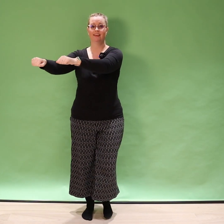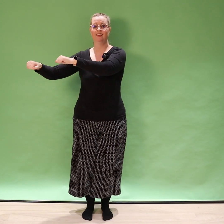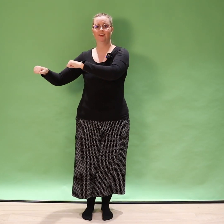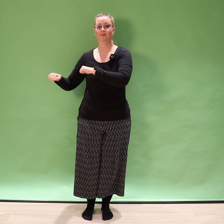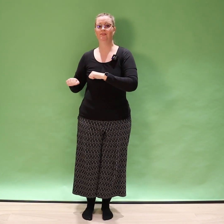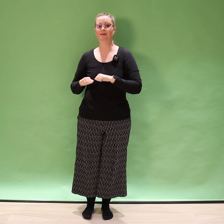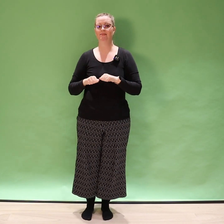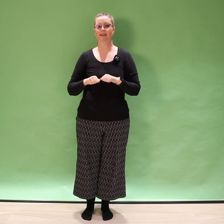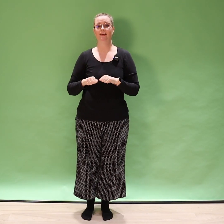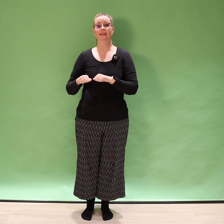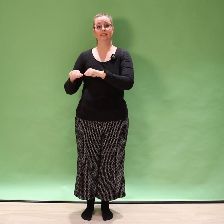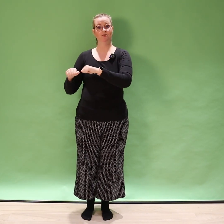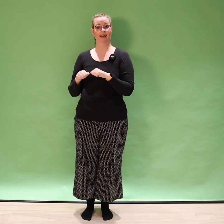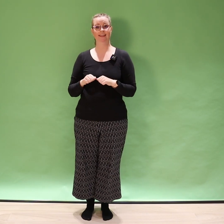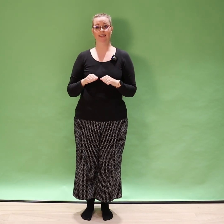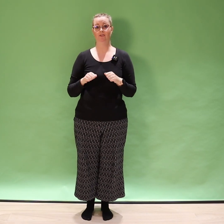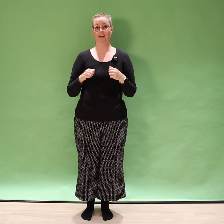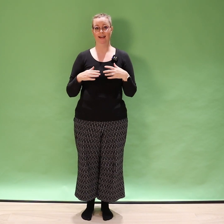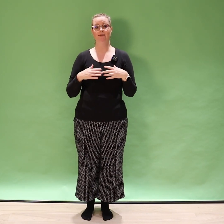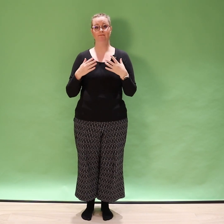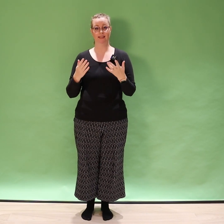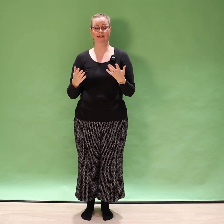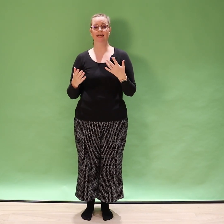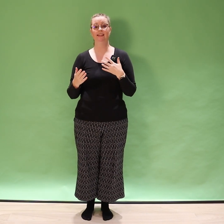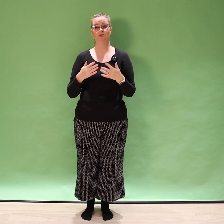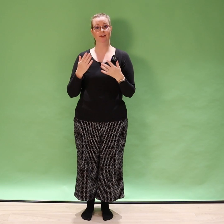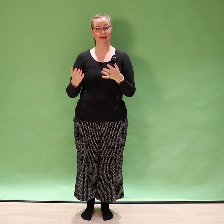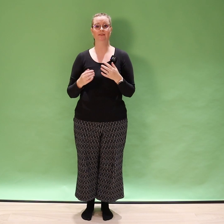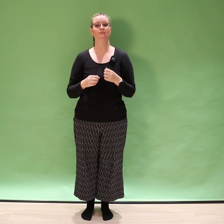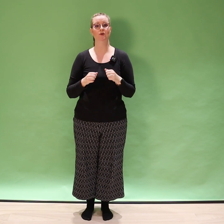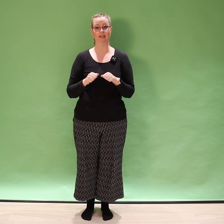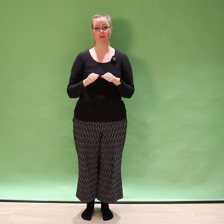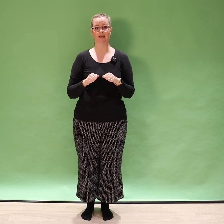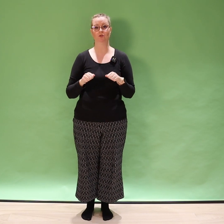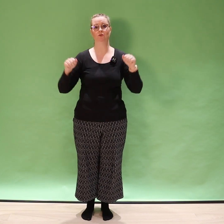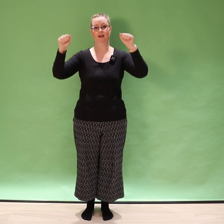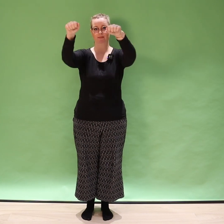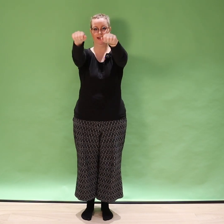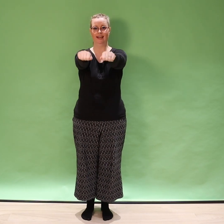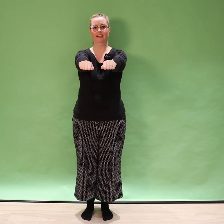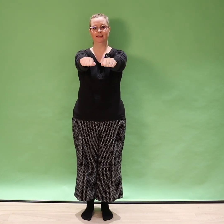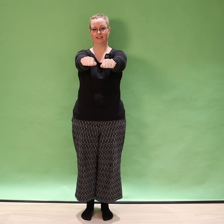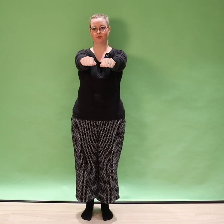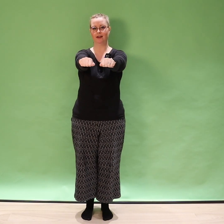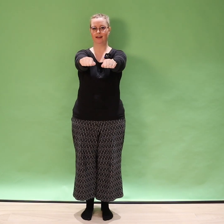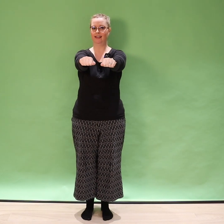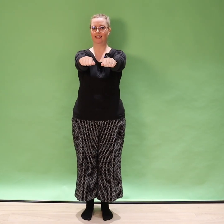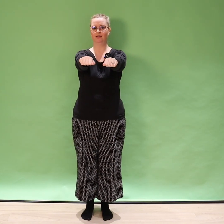Hyvä. Ja sitten voi lähteä kokeilemaan niin, että sun kädet pyörii toiseen suuntaan. Eli kädet taas suorana eteen